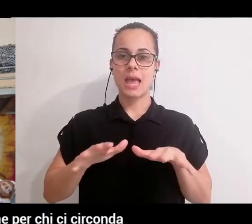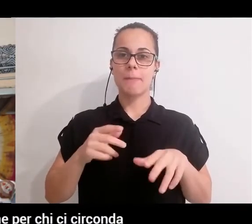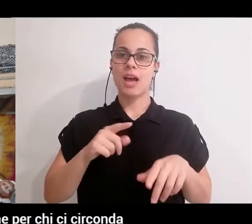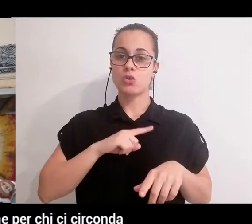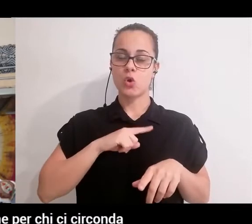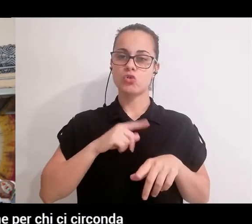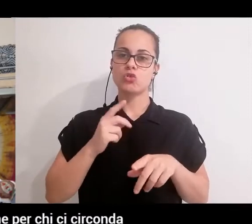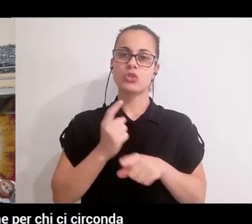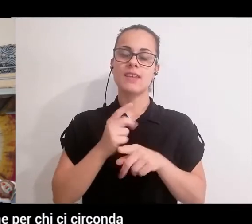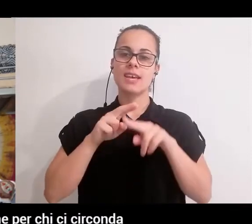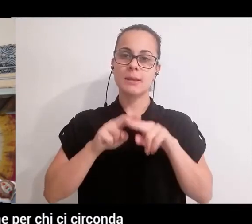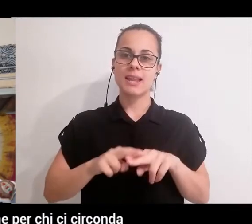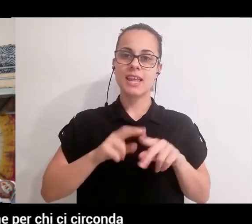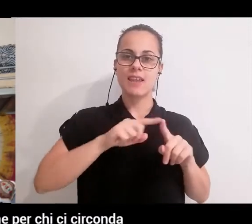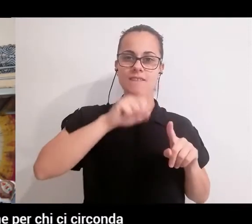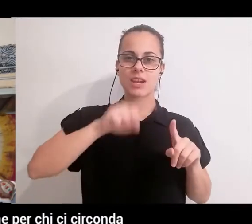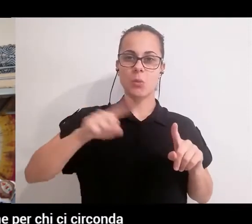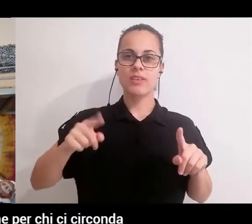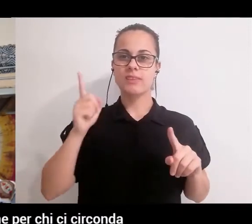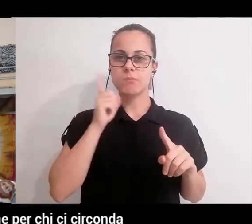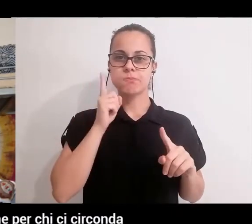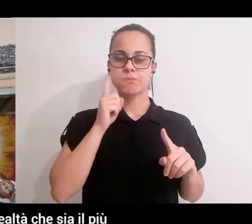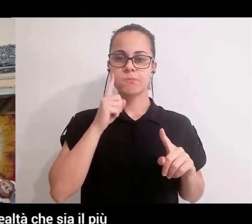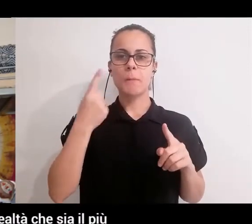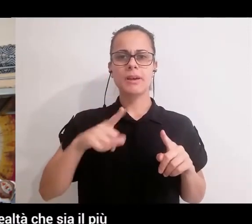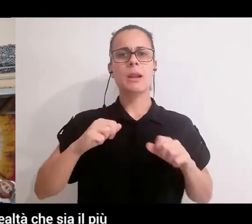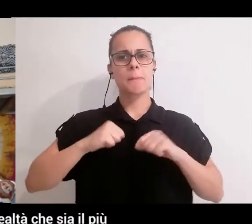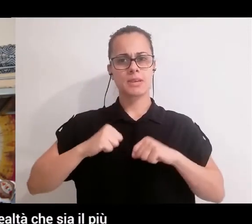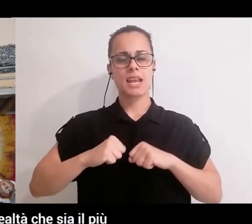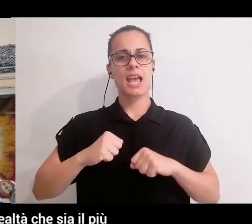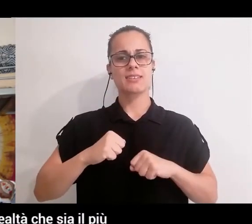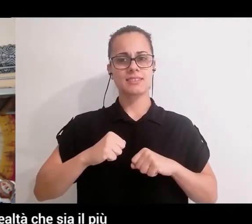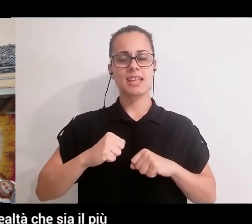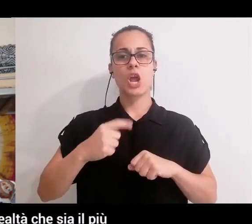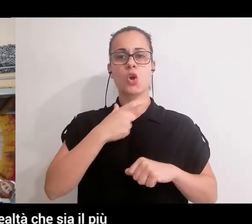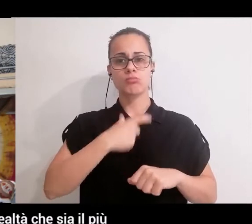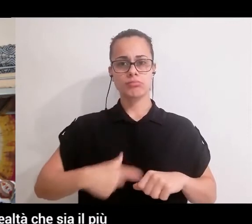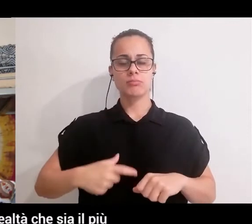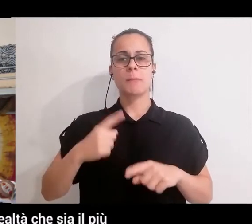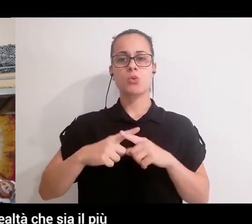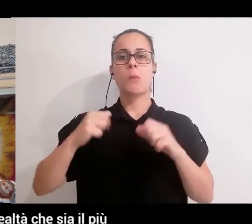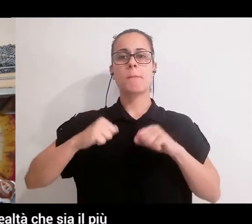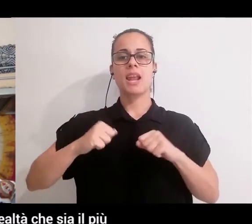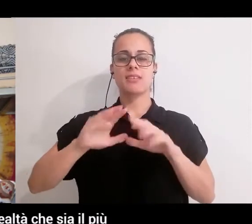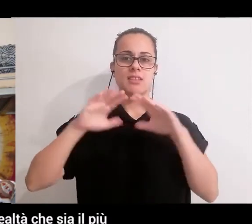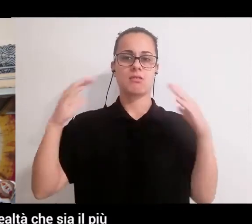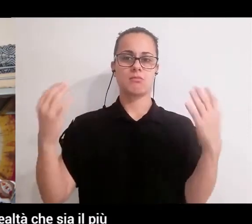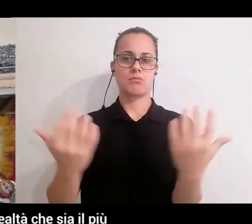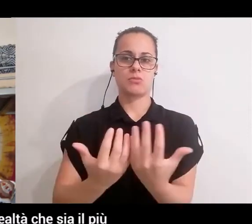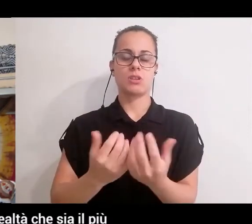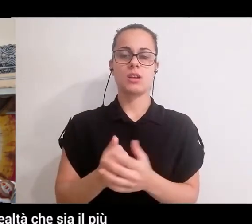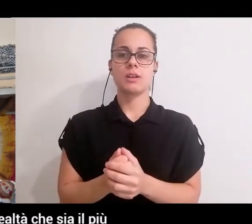frequenza, non solo per il nostro benessere, ma anche per chi ci circonda e anche per manifestare fuori di noi